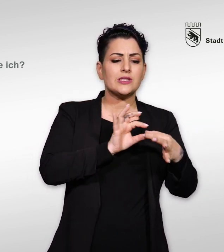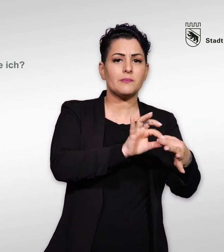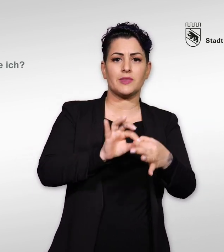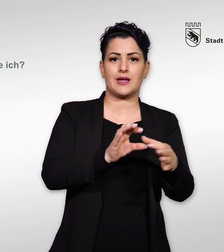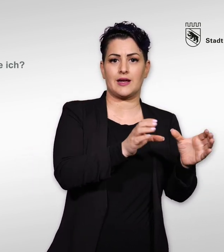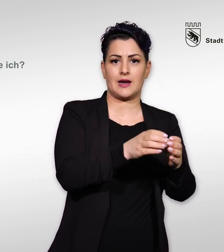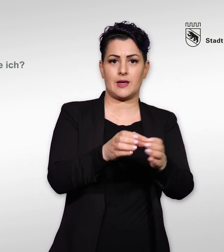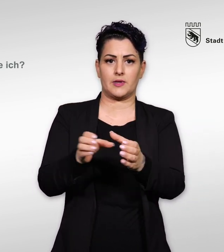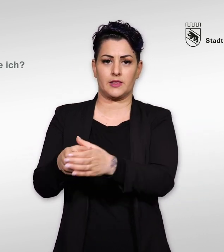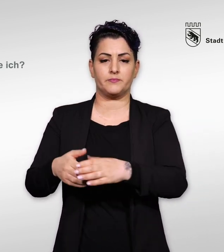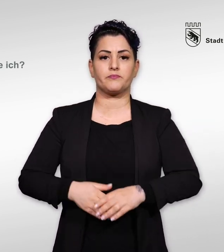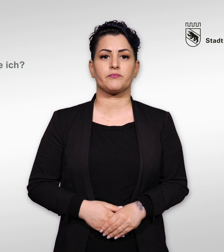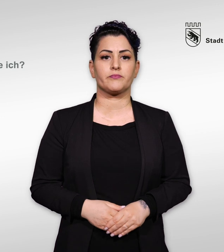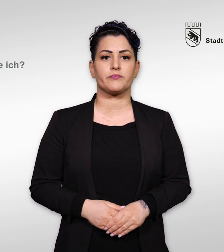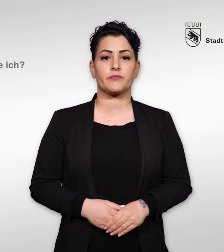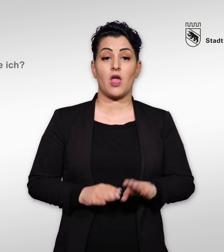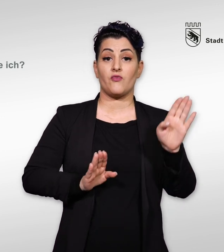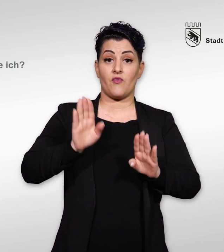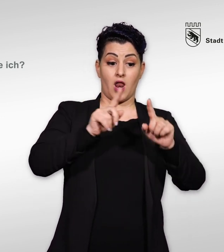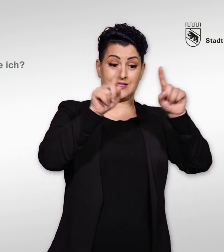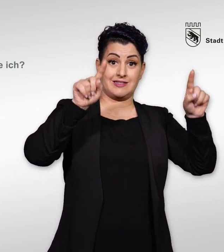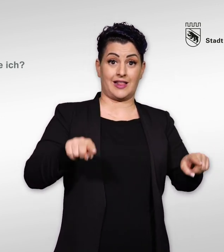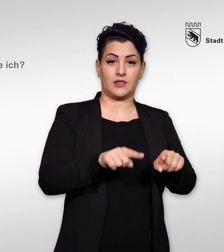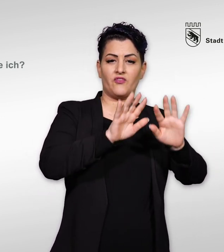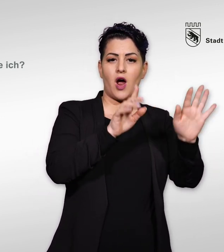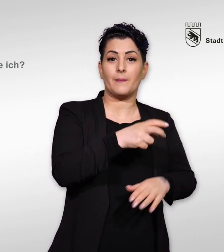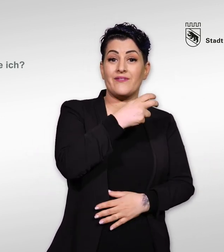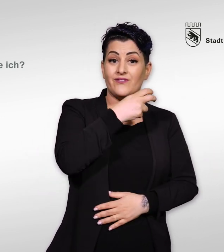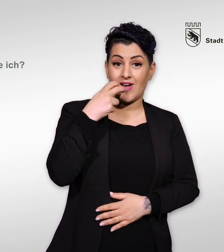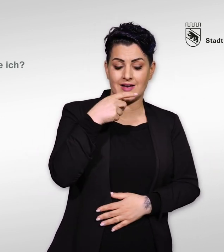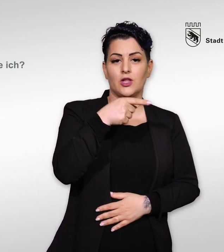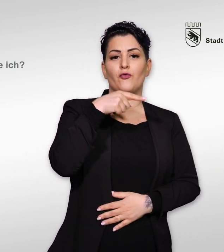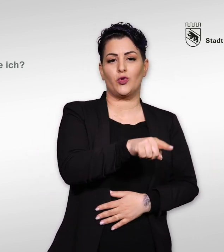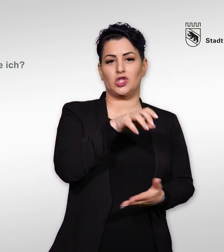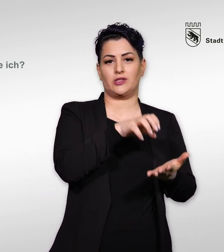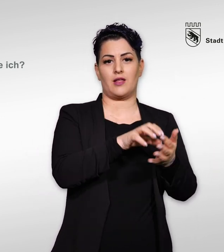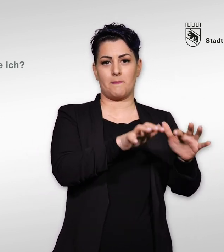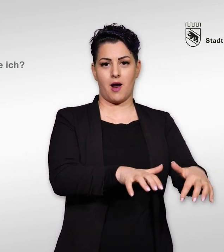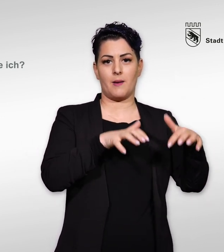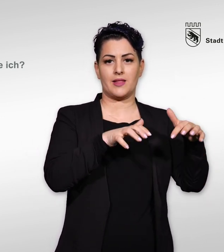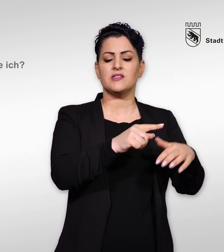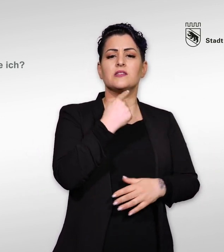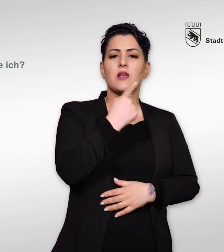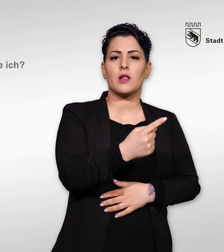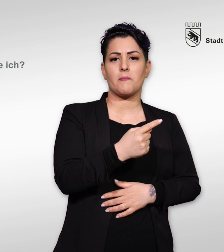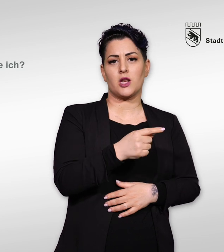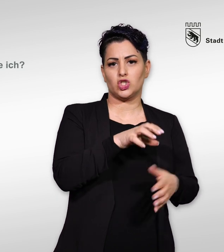Gremien. Die weissen Wahlzettel sind für das Stadtparlament, den sogenannten Stadtrat.